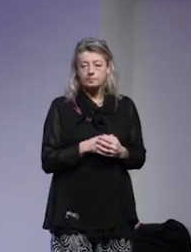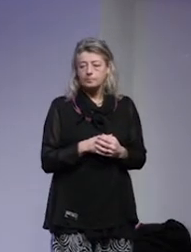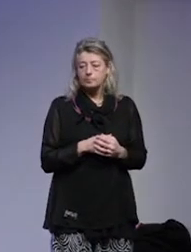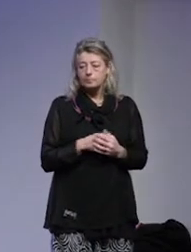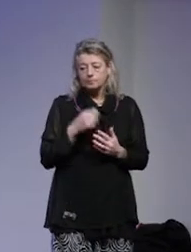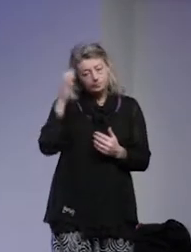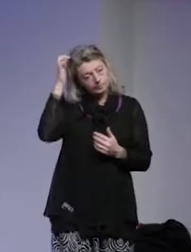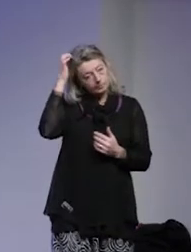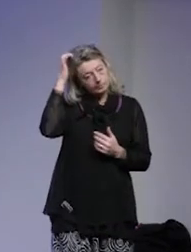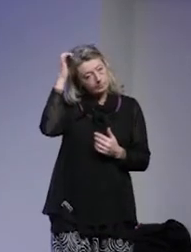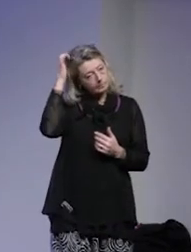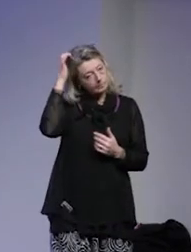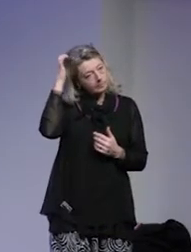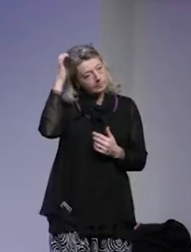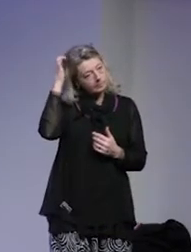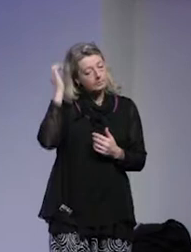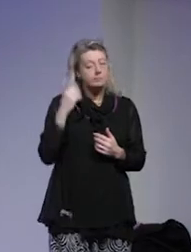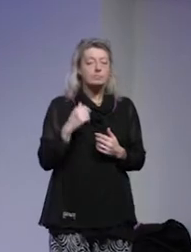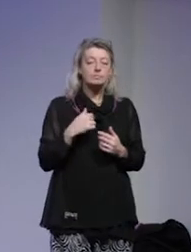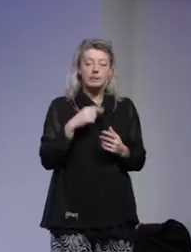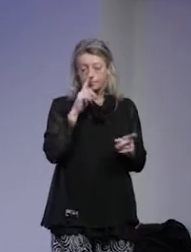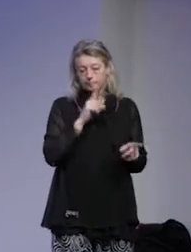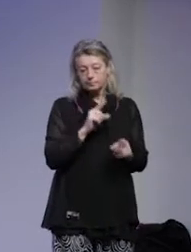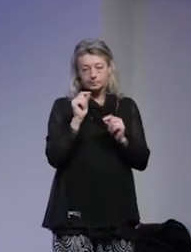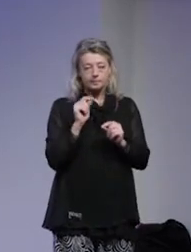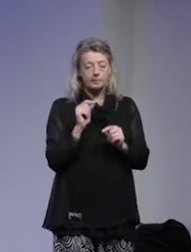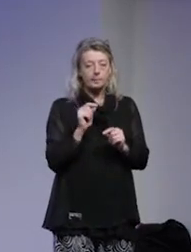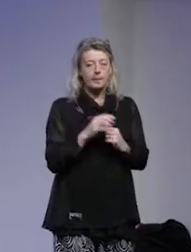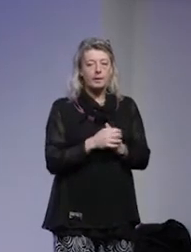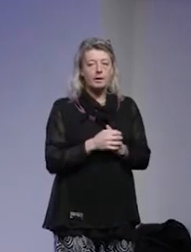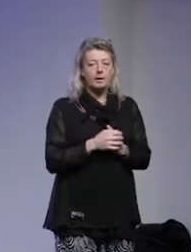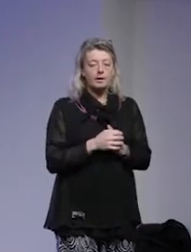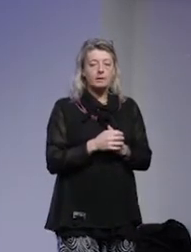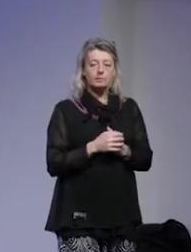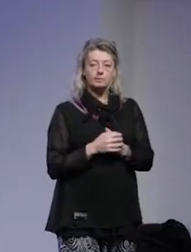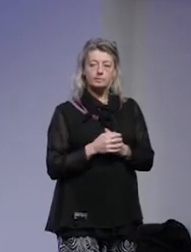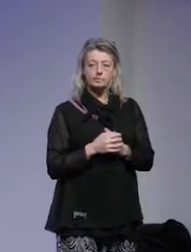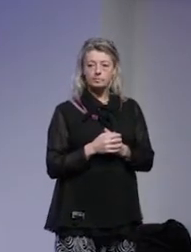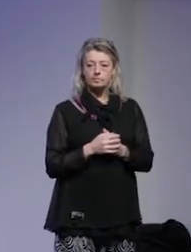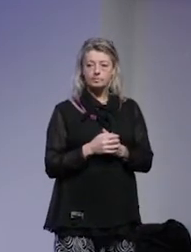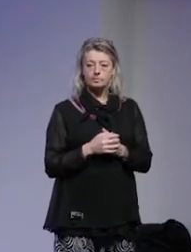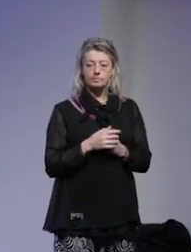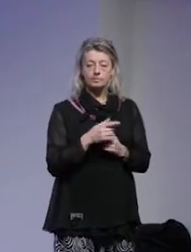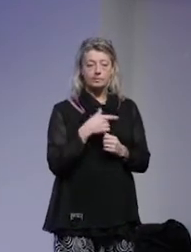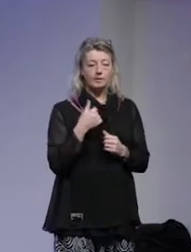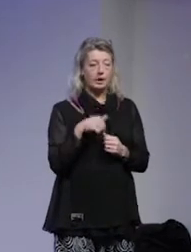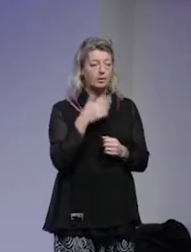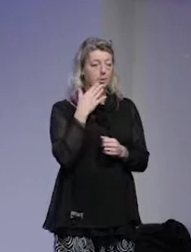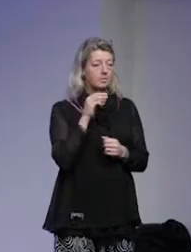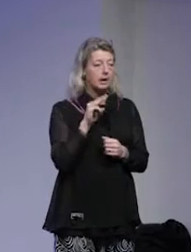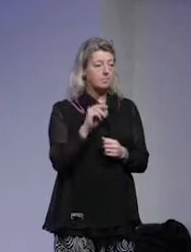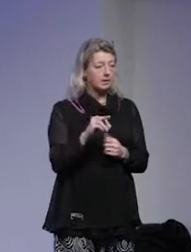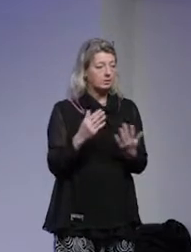Vi har också hittat ett antal, innan vi pratar nu om eller jag är här för att prata på MR-dagarna